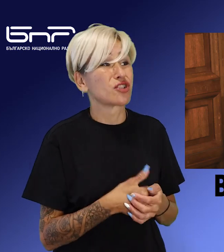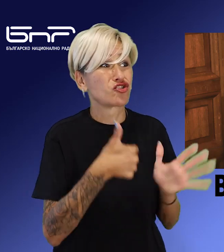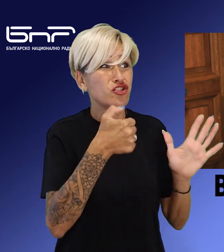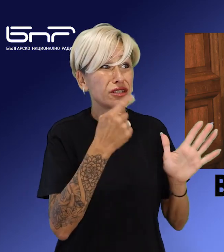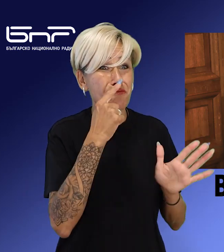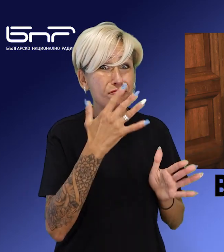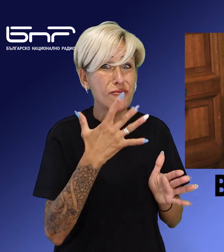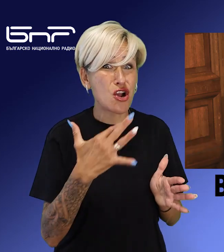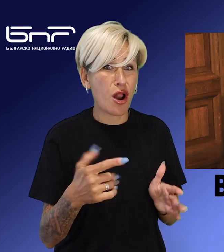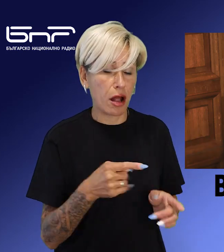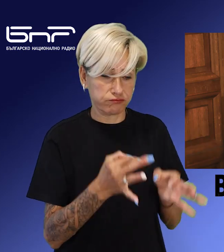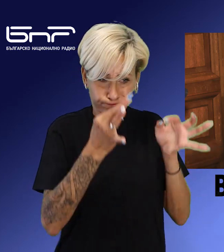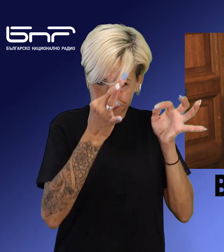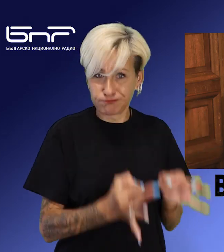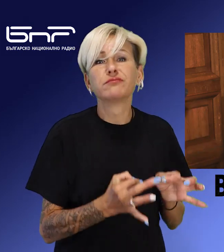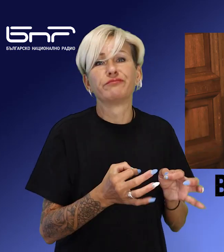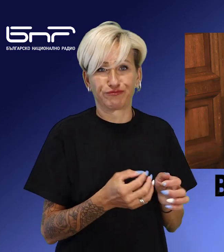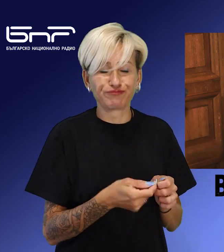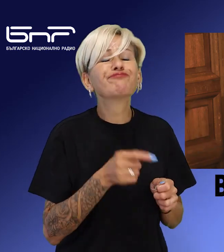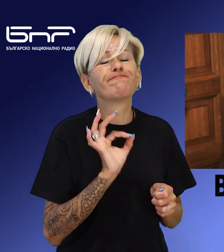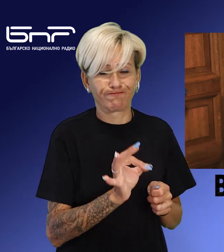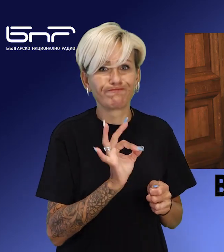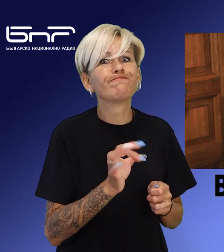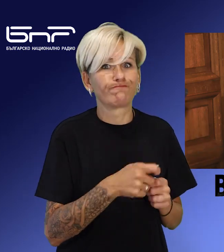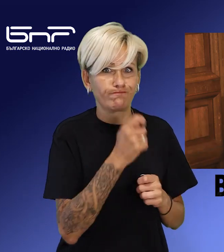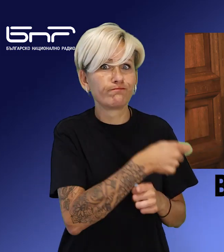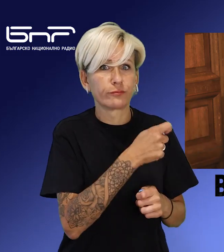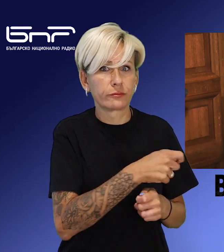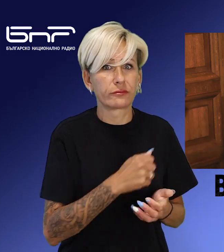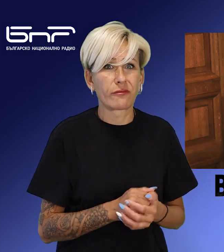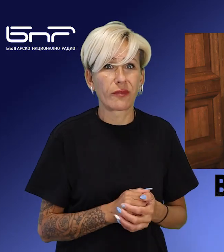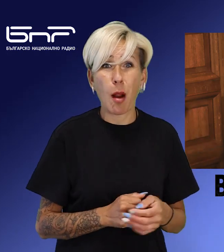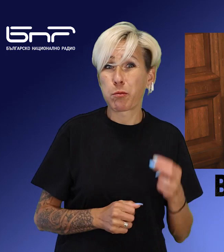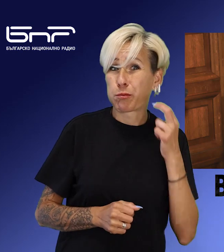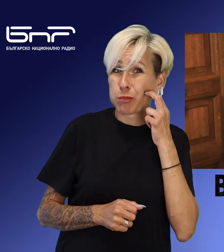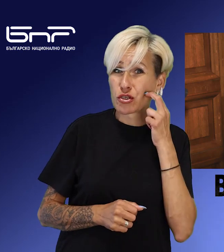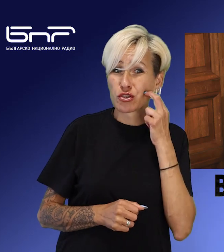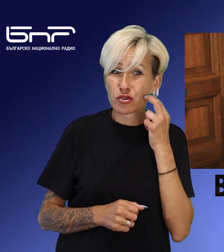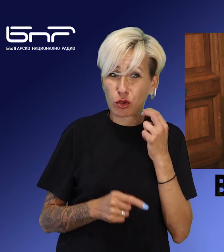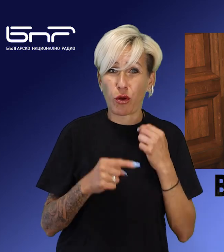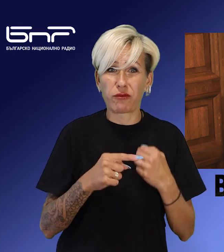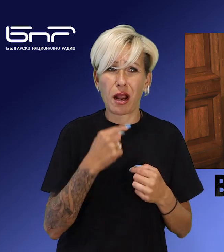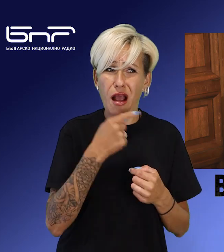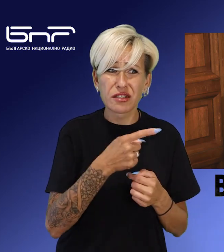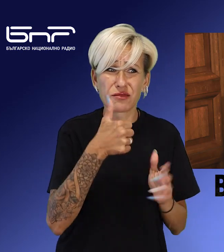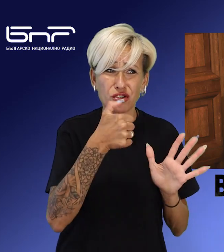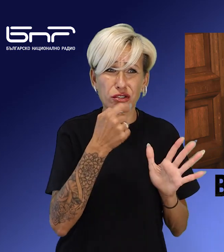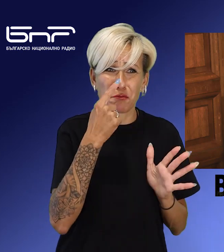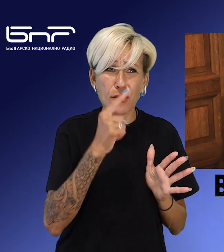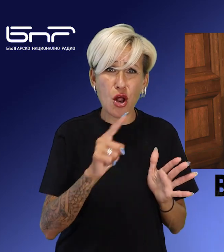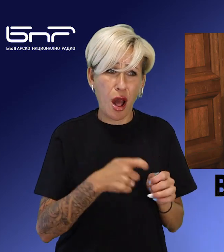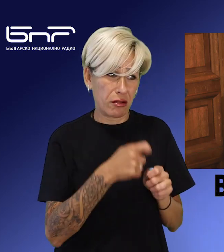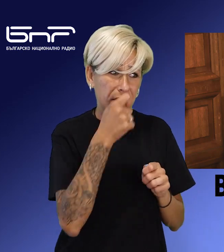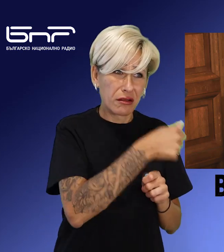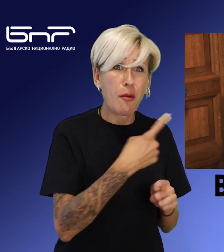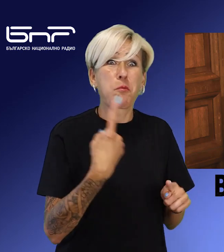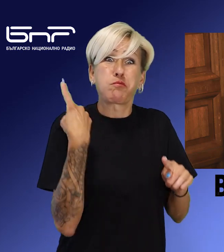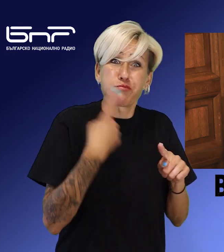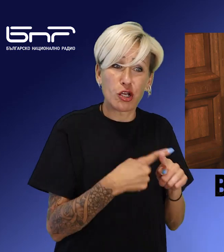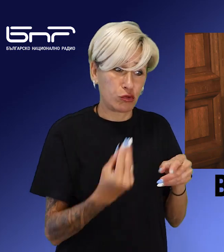лева, като се твърде, че е гипертална мисля на финансите. Бошков е потвърдил, че е дал 60 милиона лева, като е дал и допълнителни детайли. Не мога